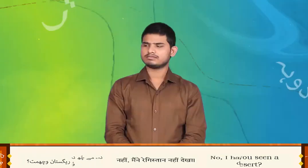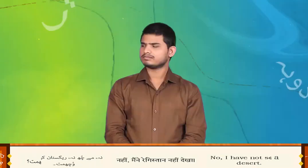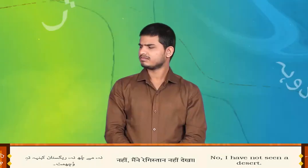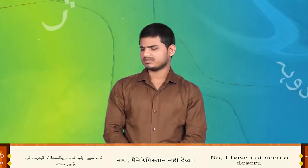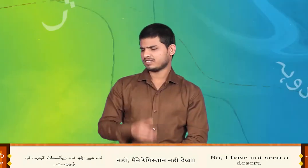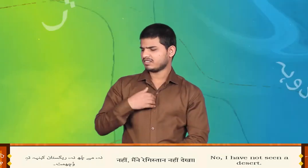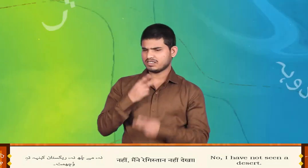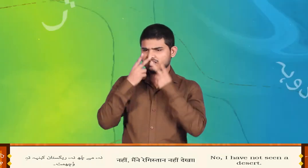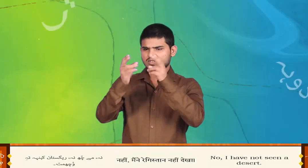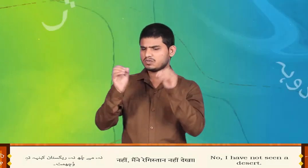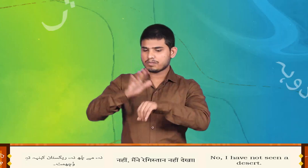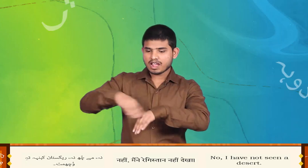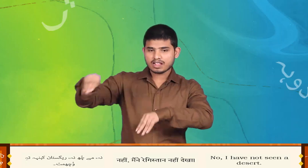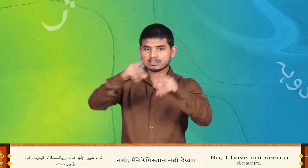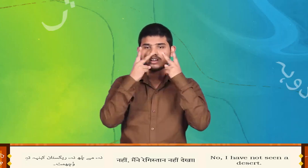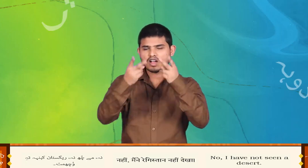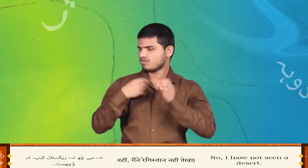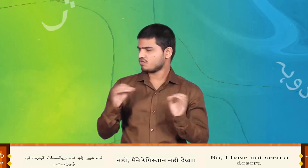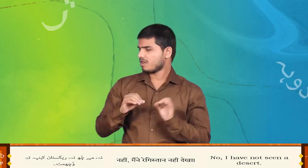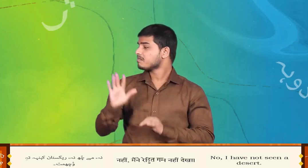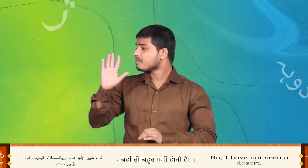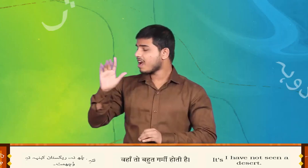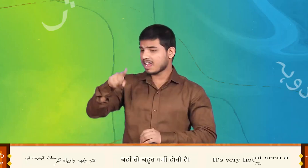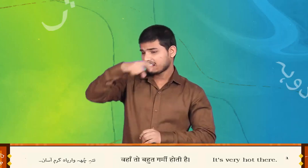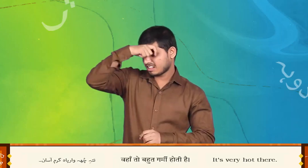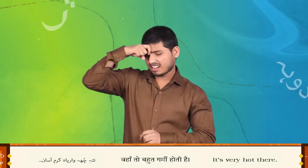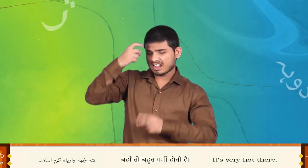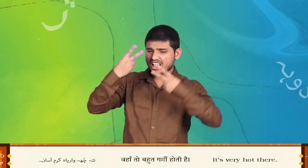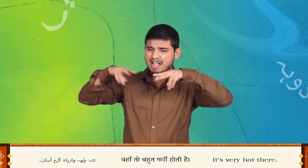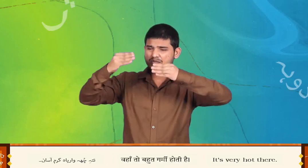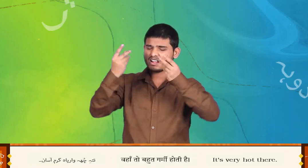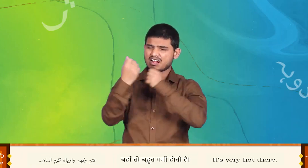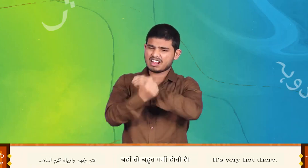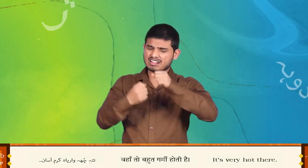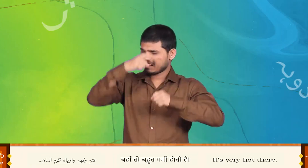ना में चुन रेगिस्थान के हींते वुच्छ मुथ तच्छू वारा गरम आसान